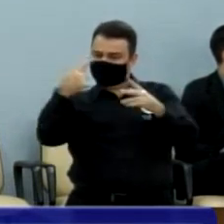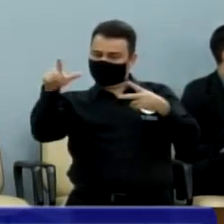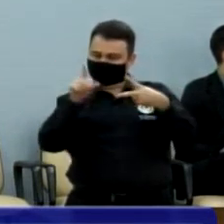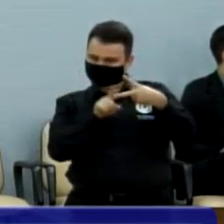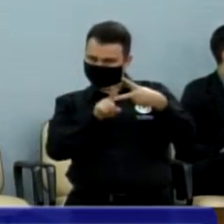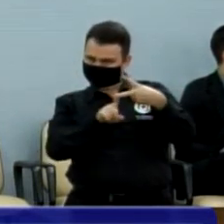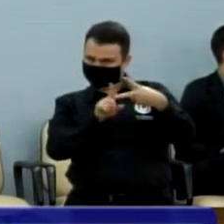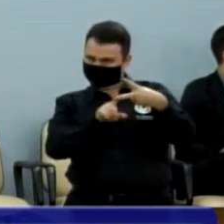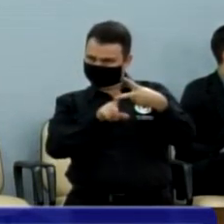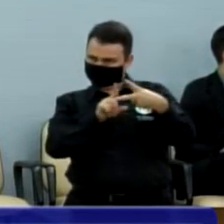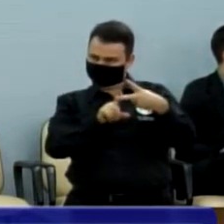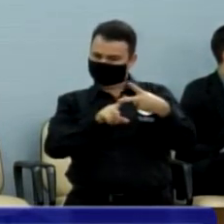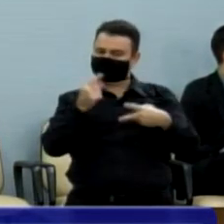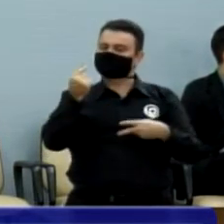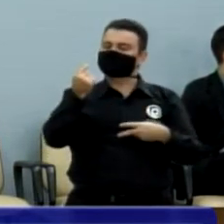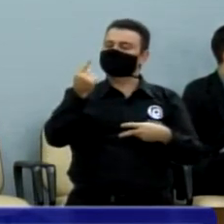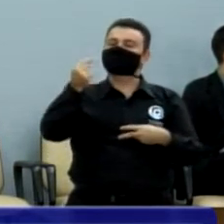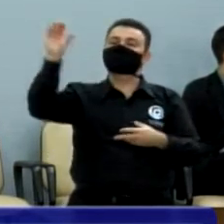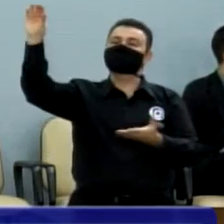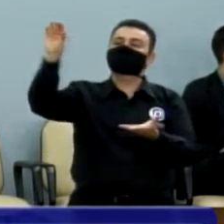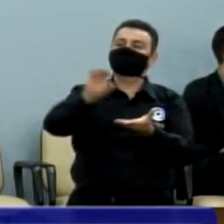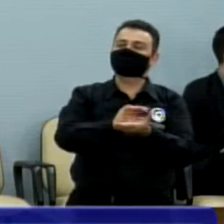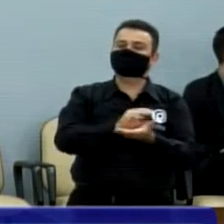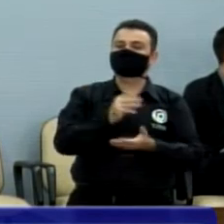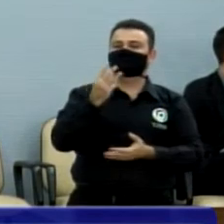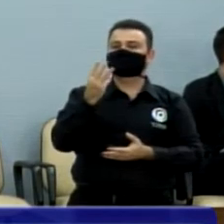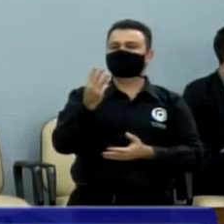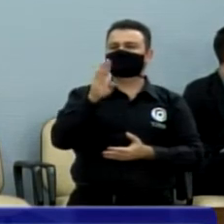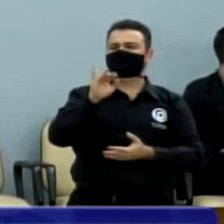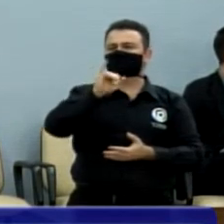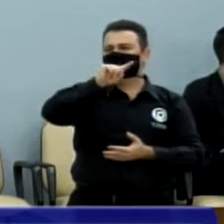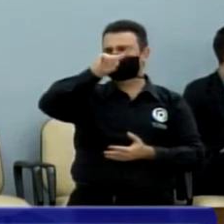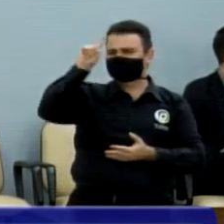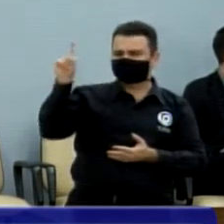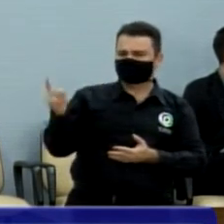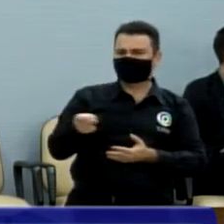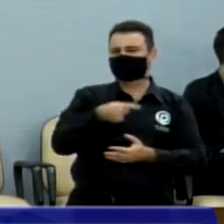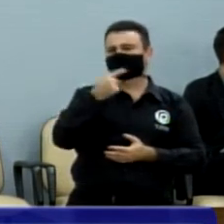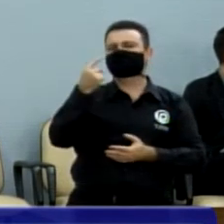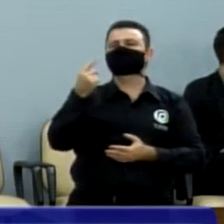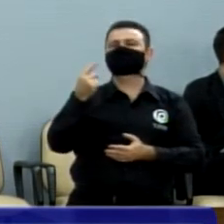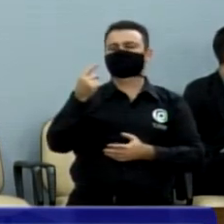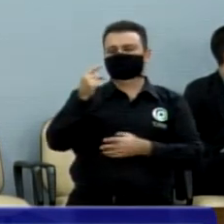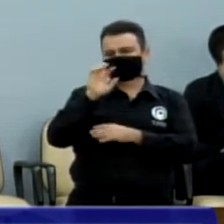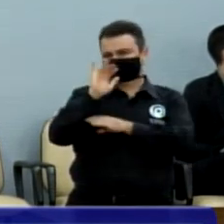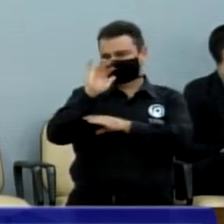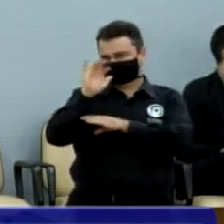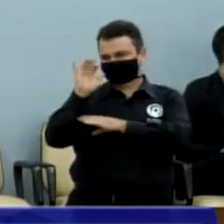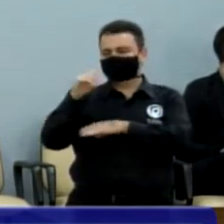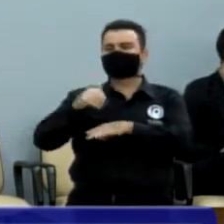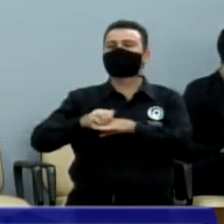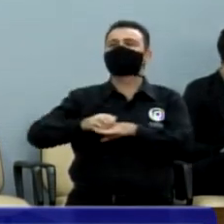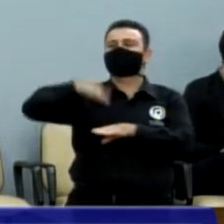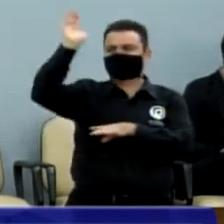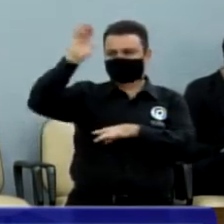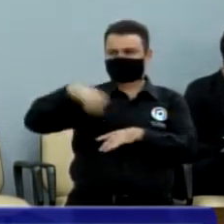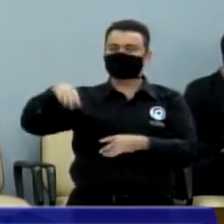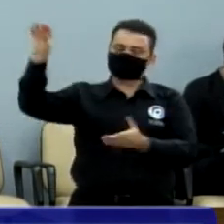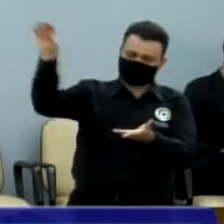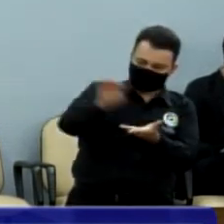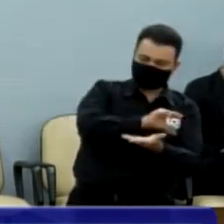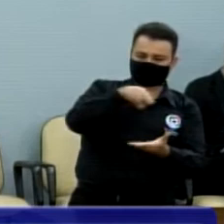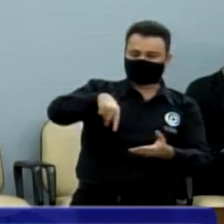pessoal já até fez as contas, R$.493.456,56.